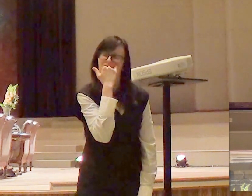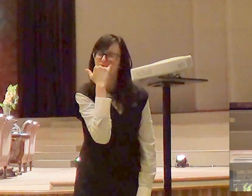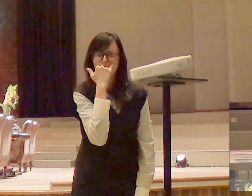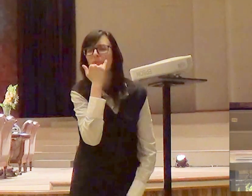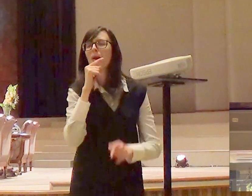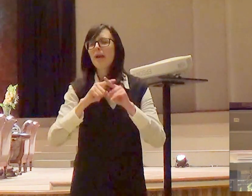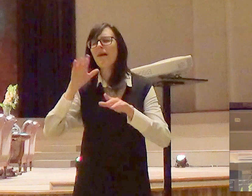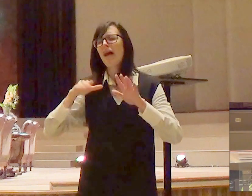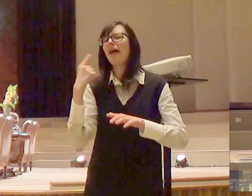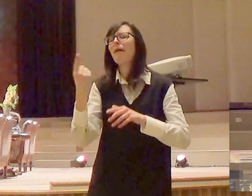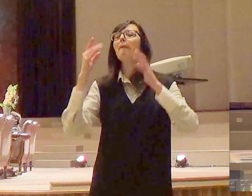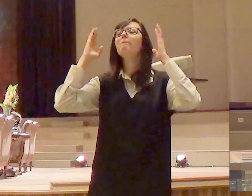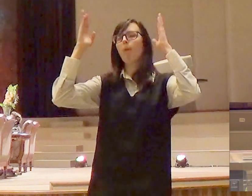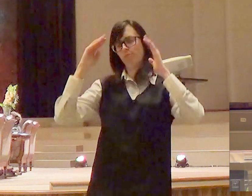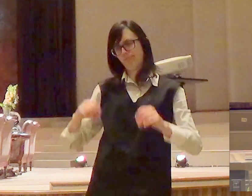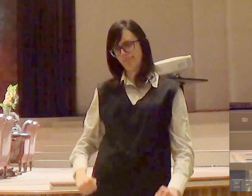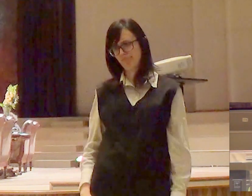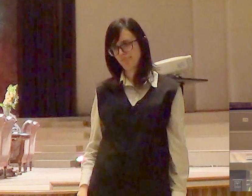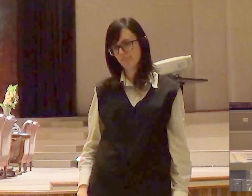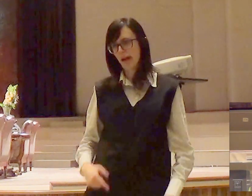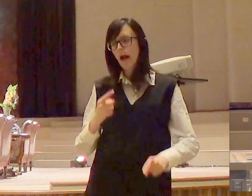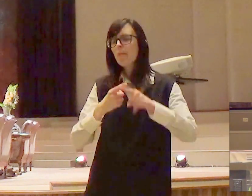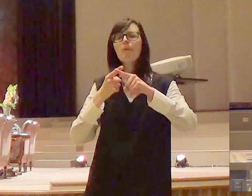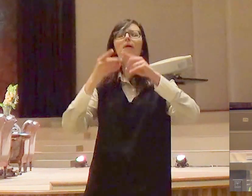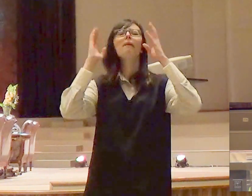tão burro mas é tão burro